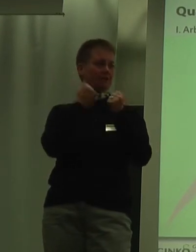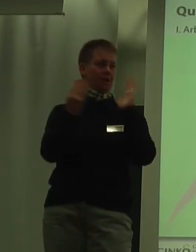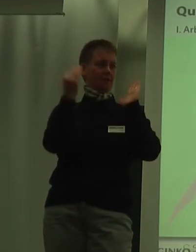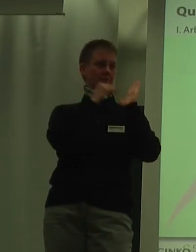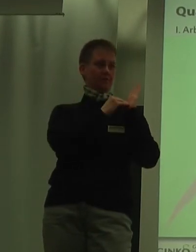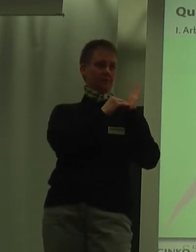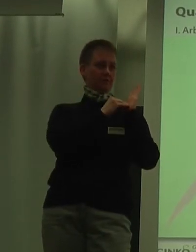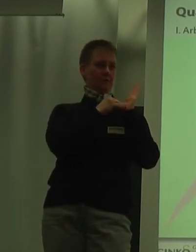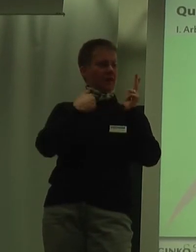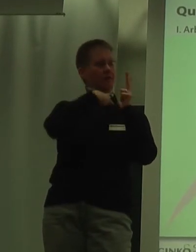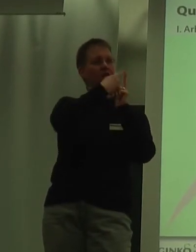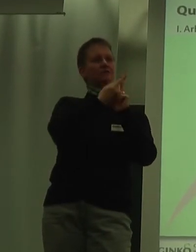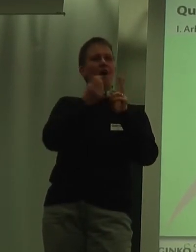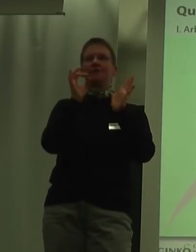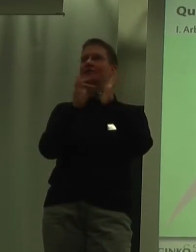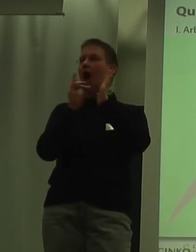Das ist unsere Daten-Prasis, von der wir ausgehen.